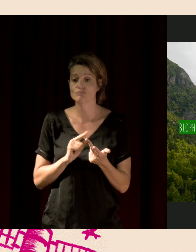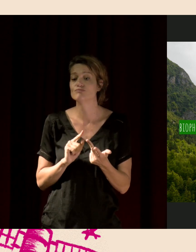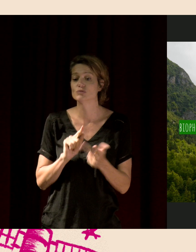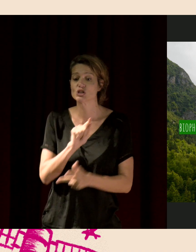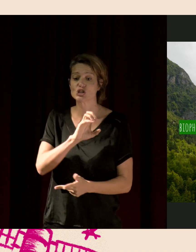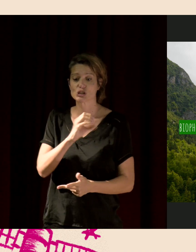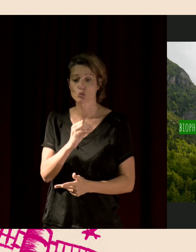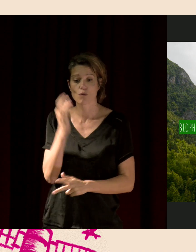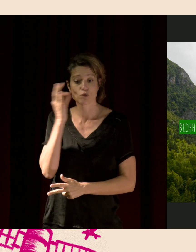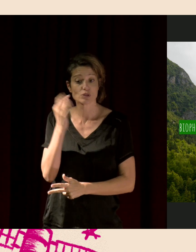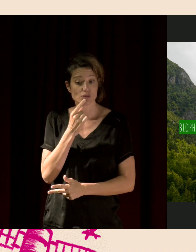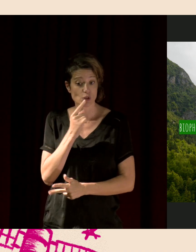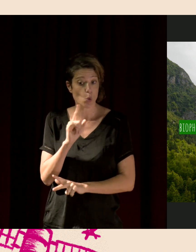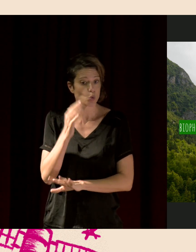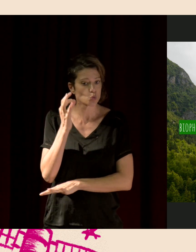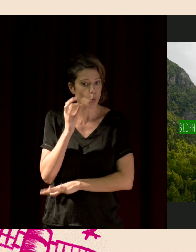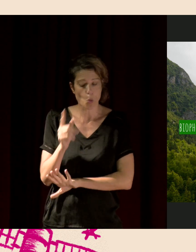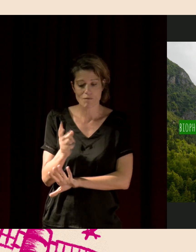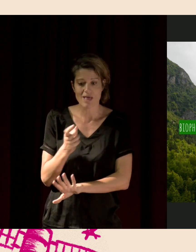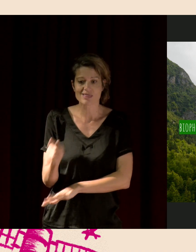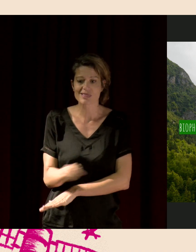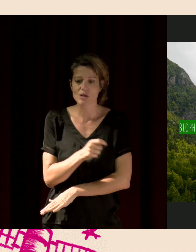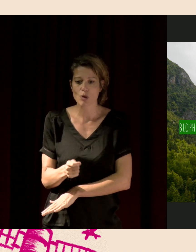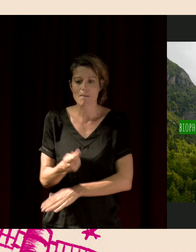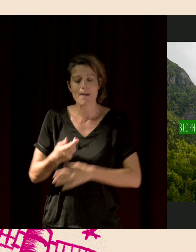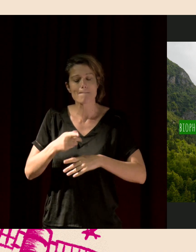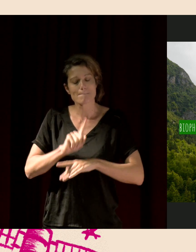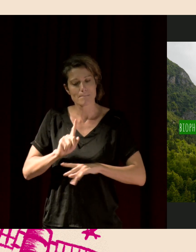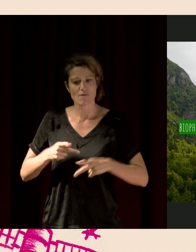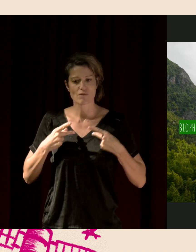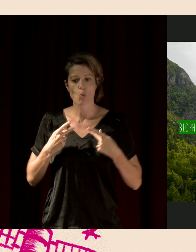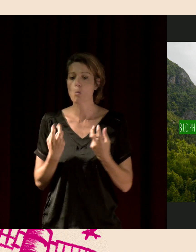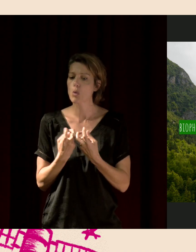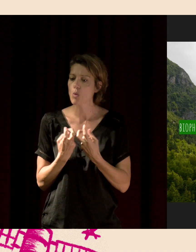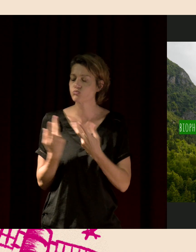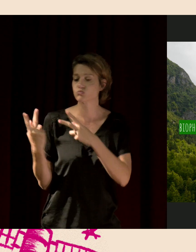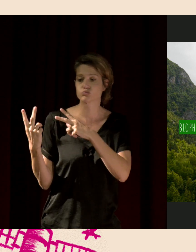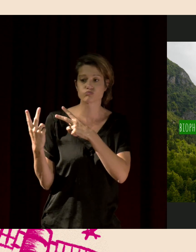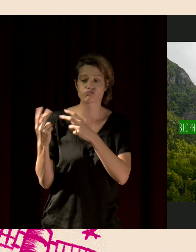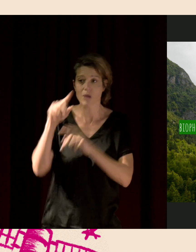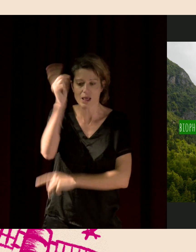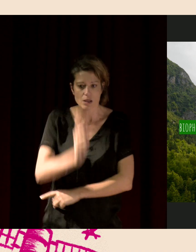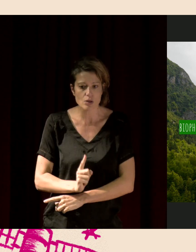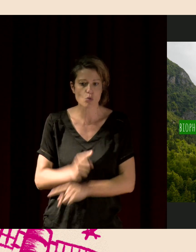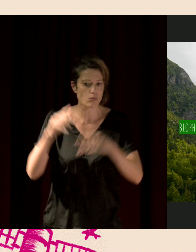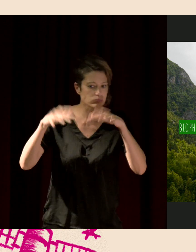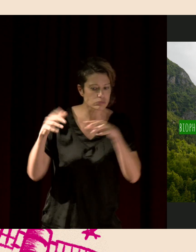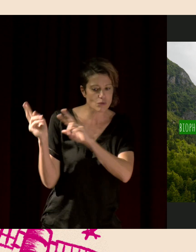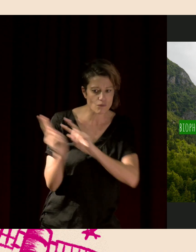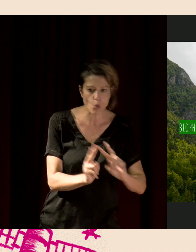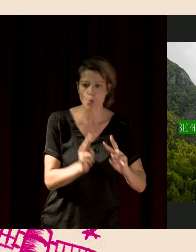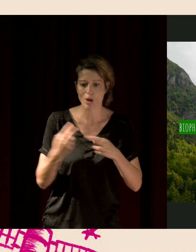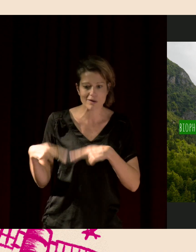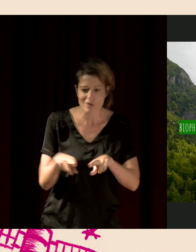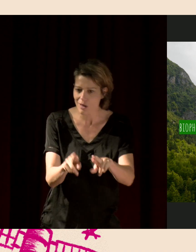naturels, mais pas vivants. Donc, ça va être le son des éclairs, la pluie, le vent, une